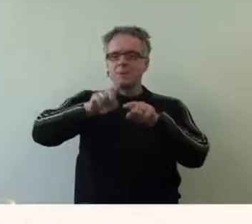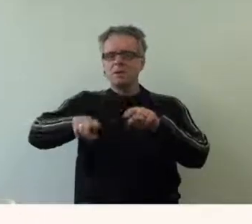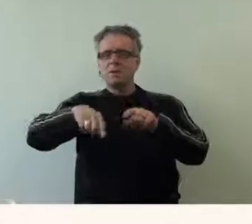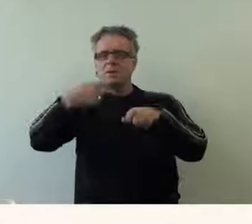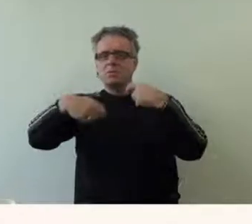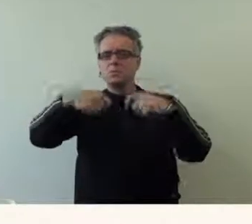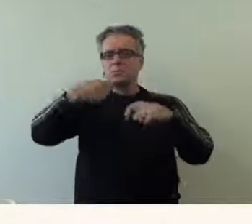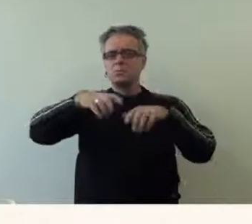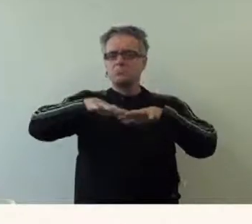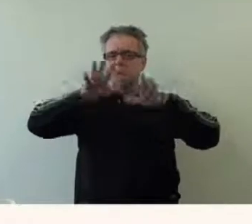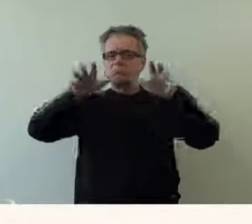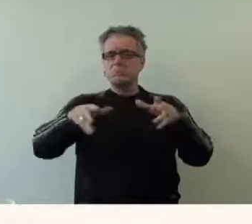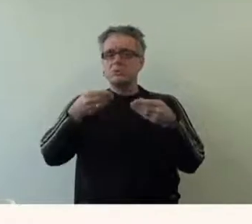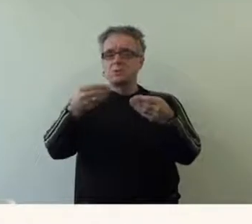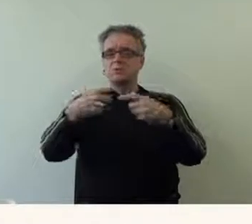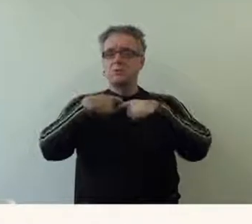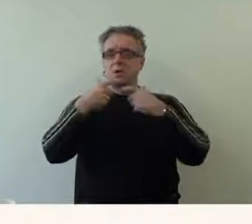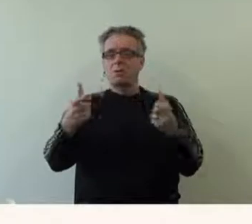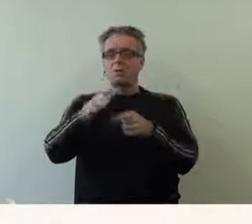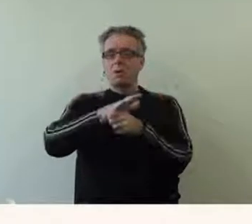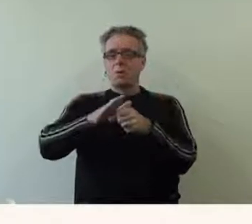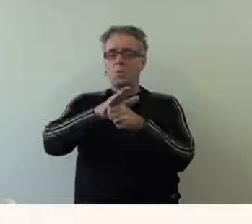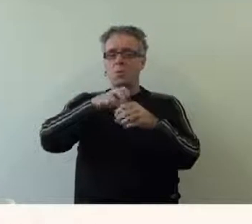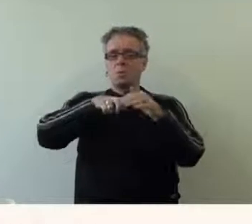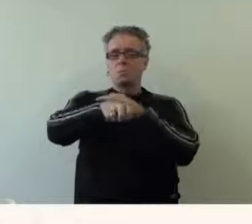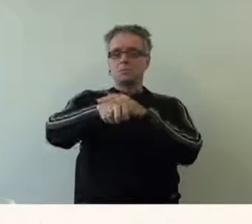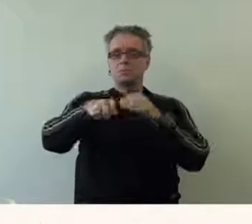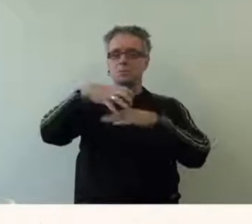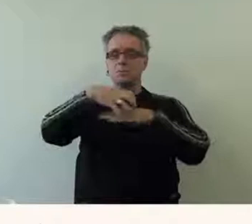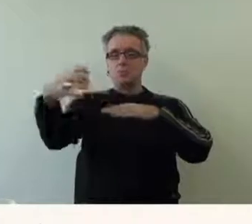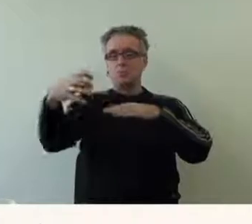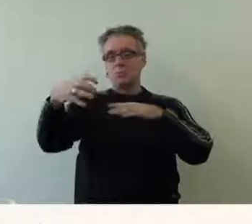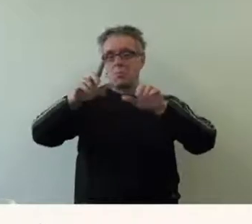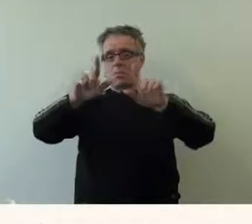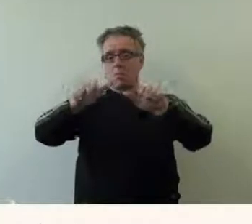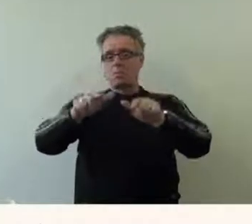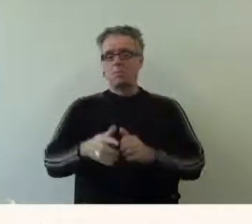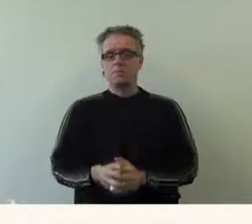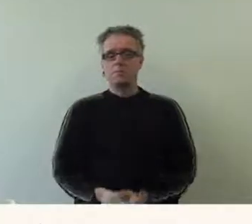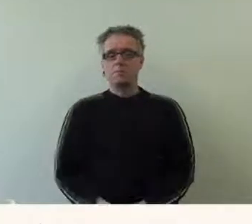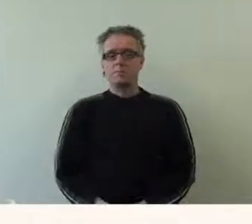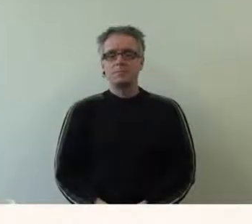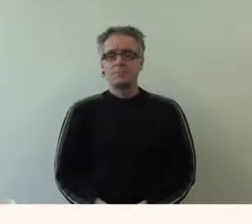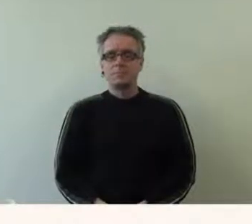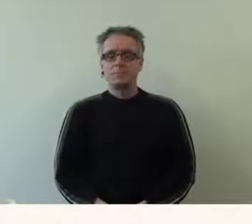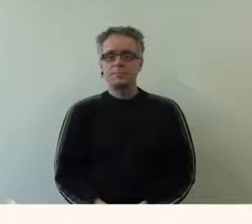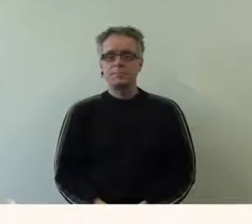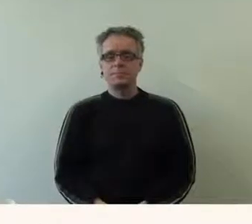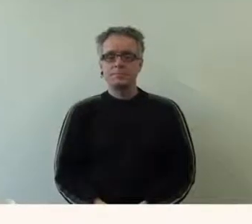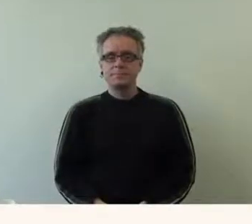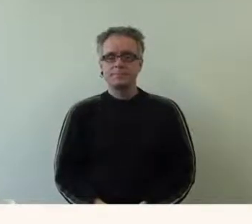De nombreux aménagements et équipements permettent l'accès, la circulation et le confort de tous dans chacun des espaces.